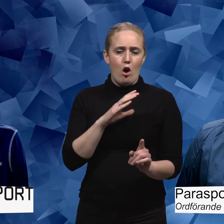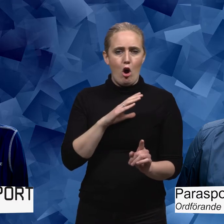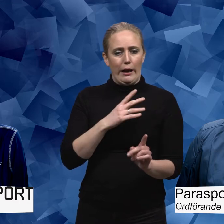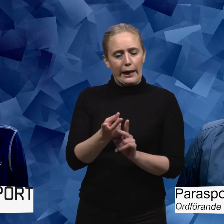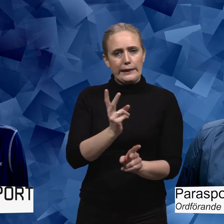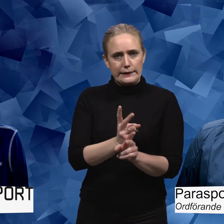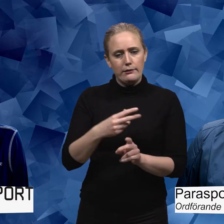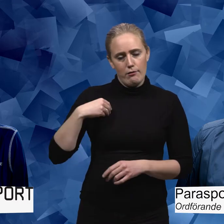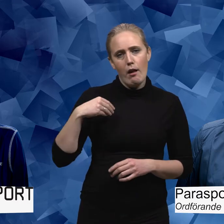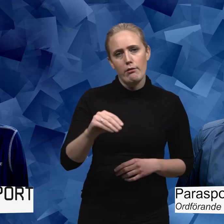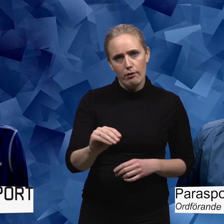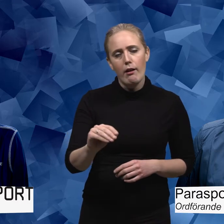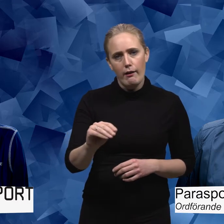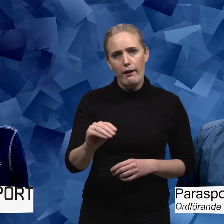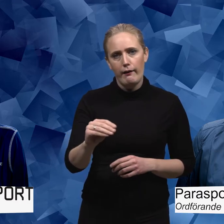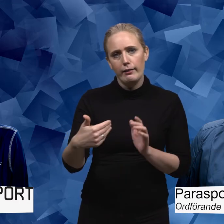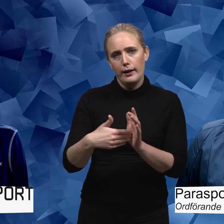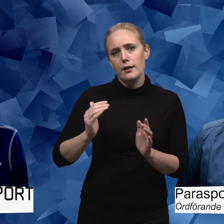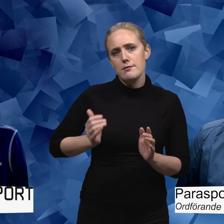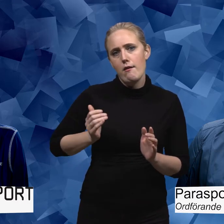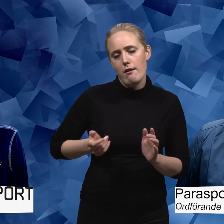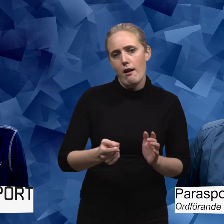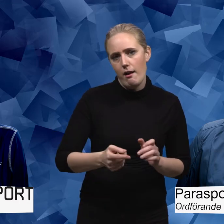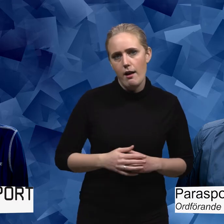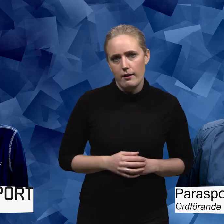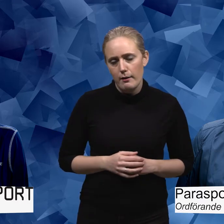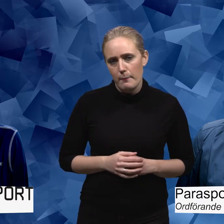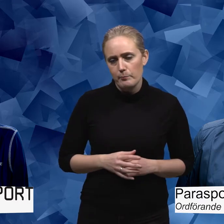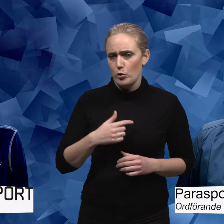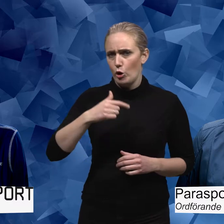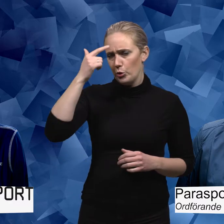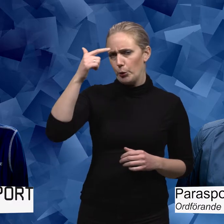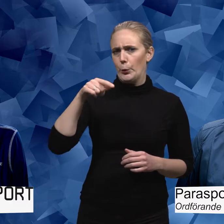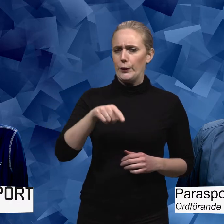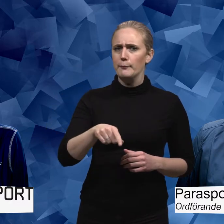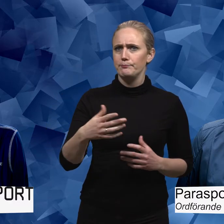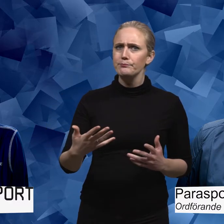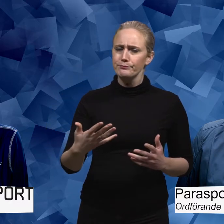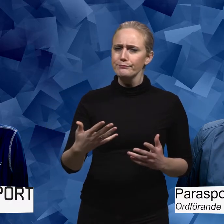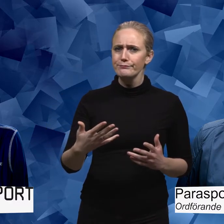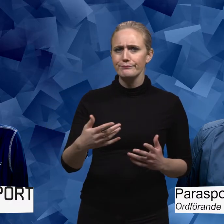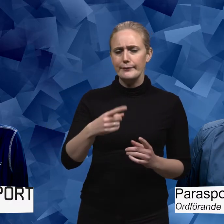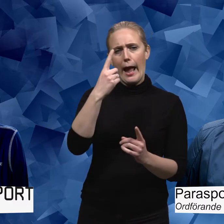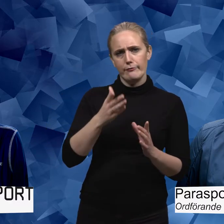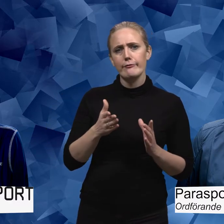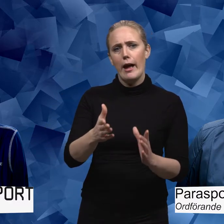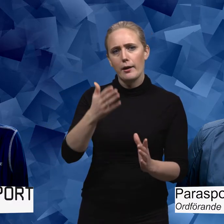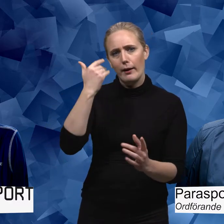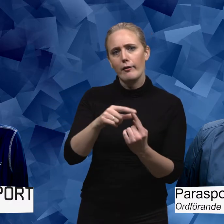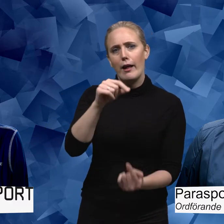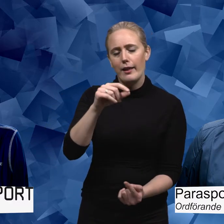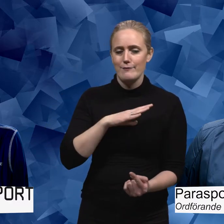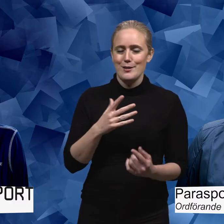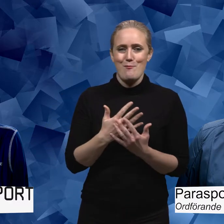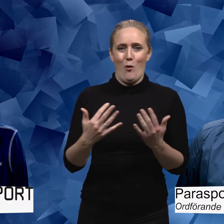också haft en särskild satsning mot tjejer. Och det tror jag är, jag tror att det